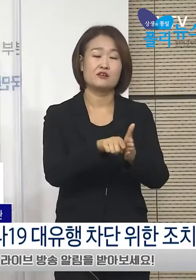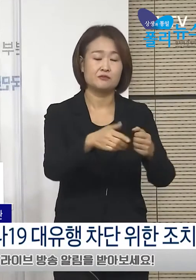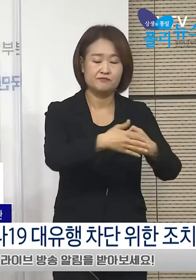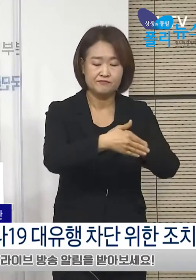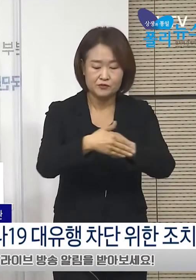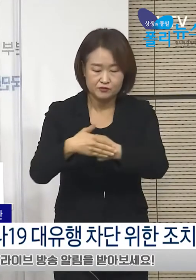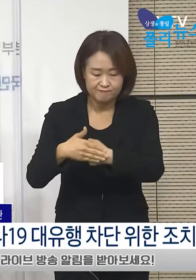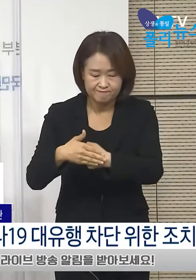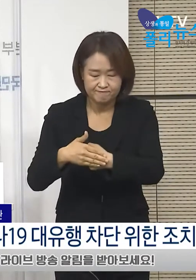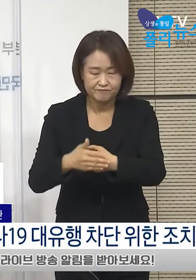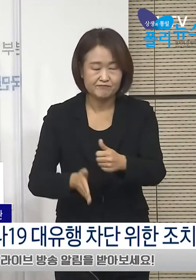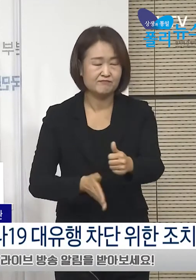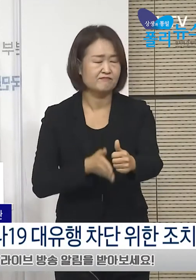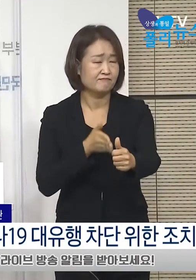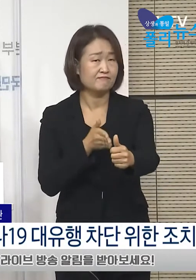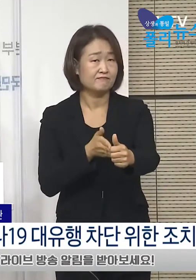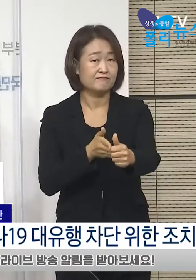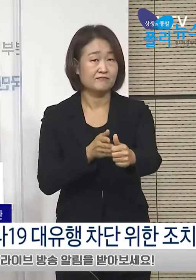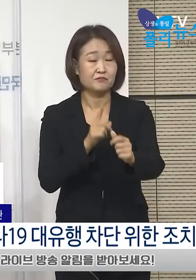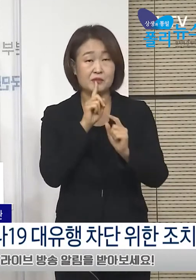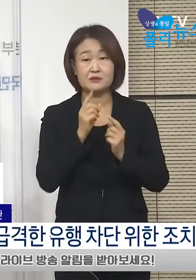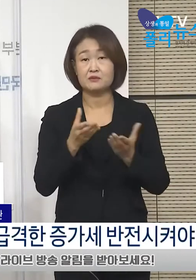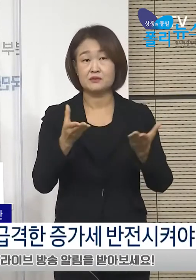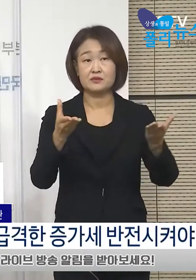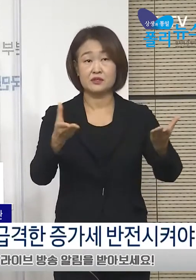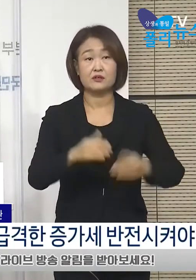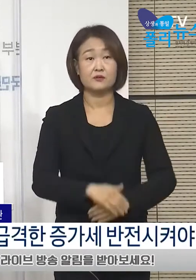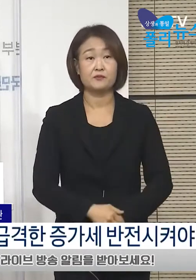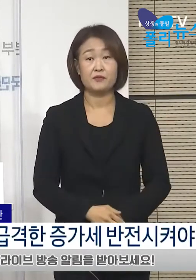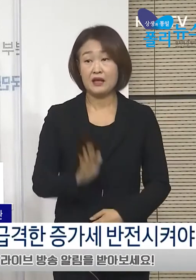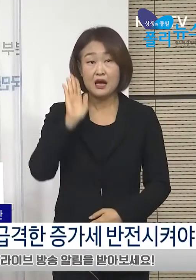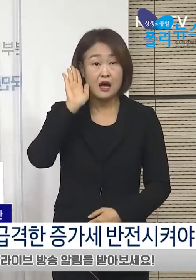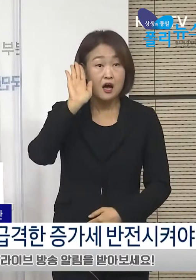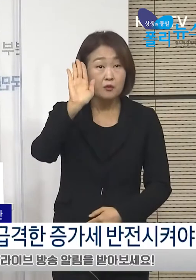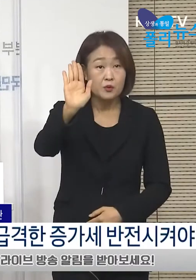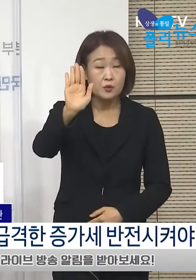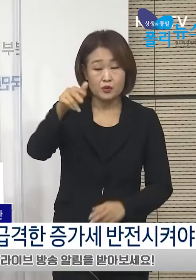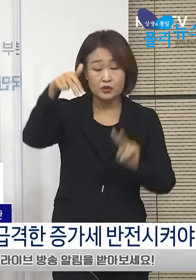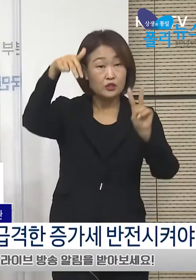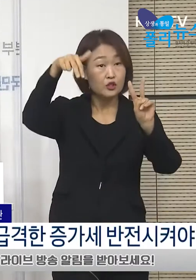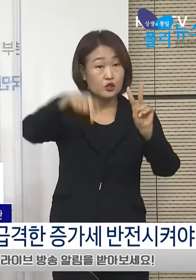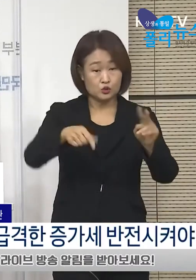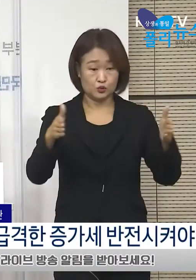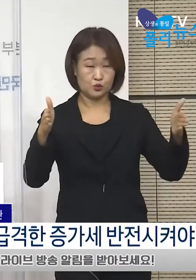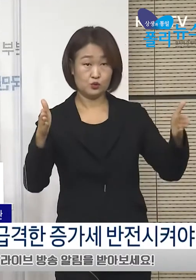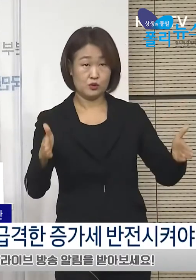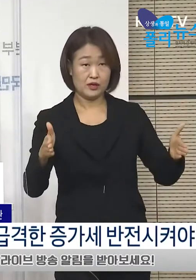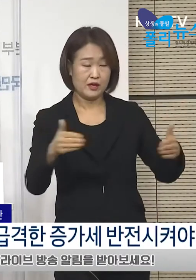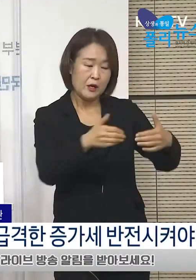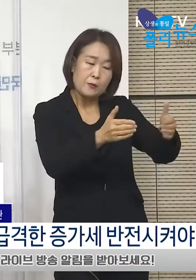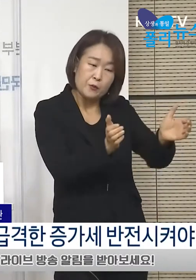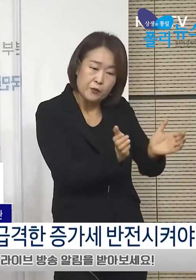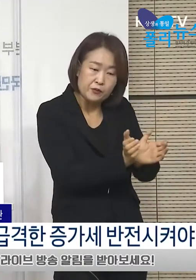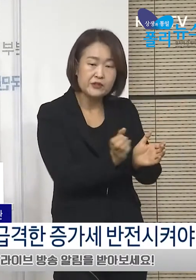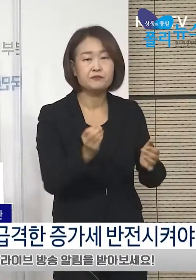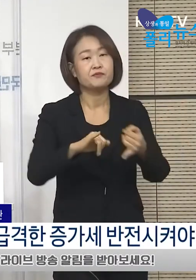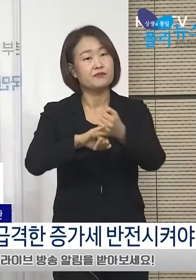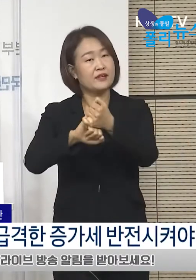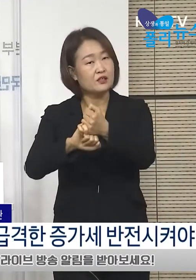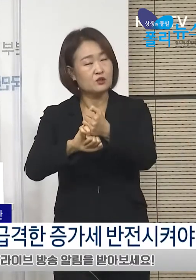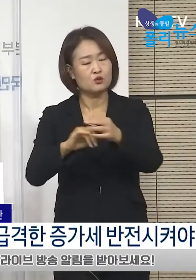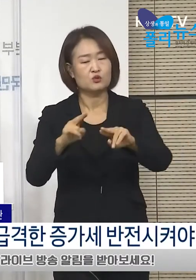것을 간곡히 부탁드립니다. 앞으로 2주간은 가급적 모든 모임과 약속을